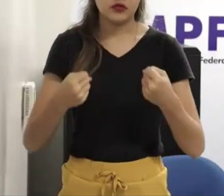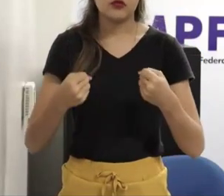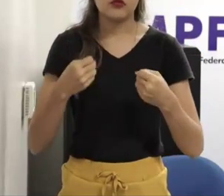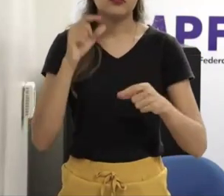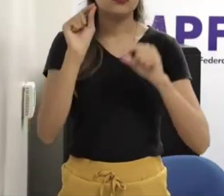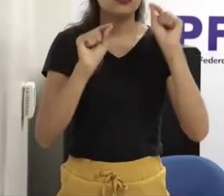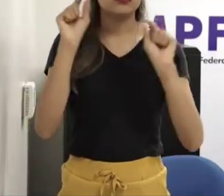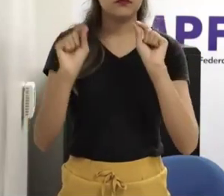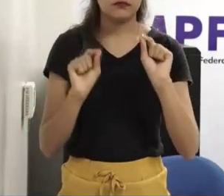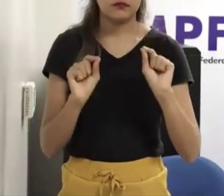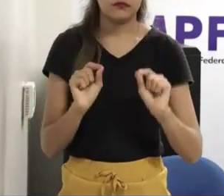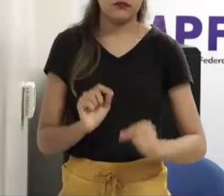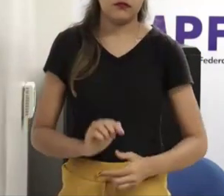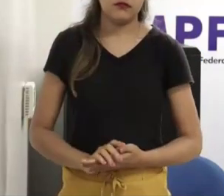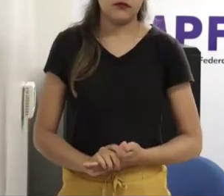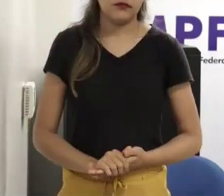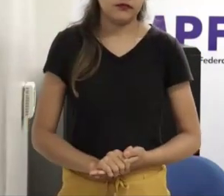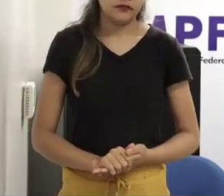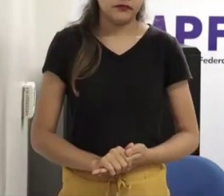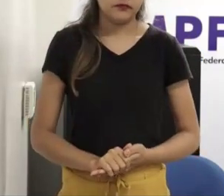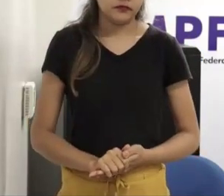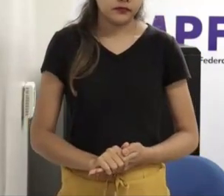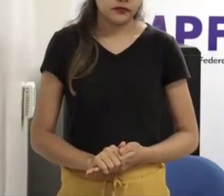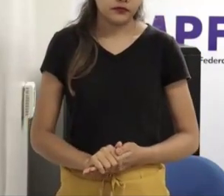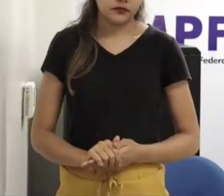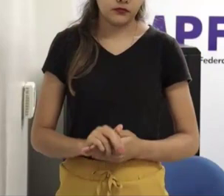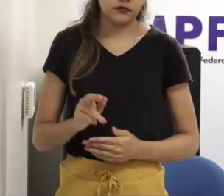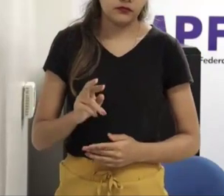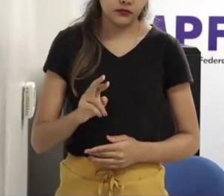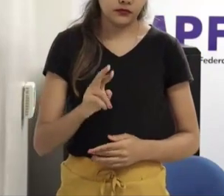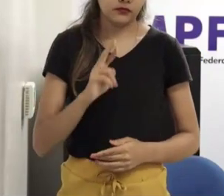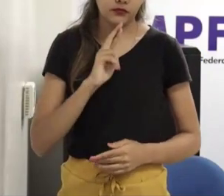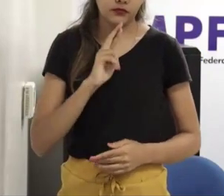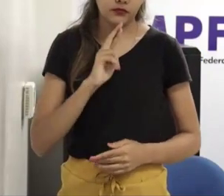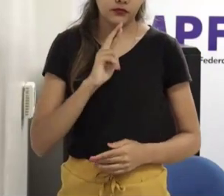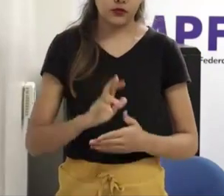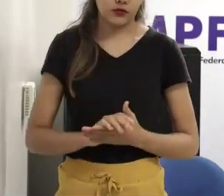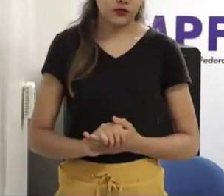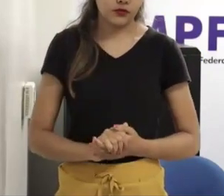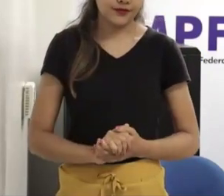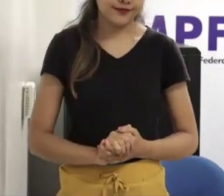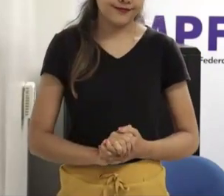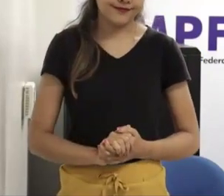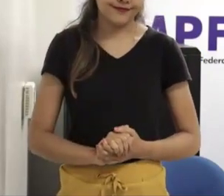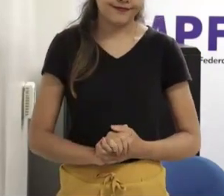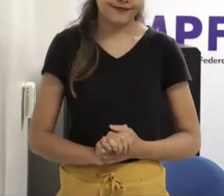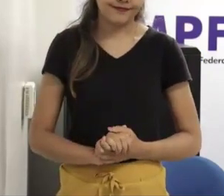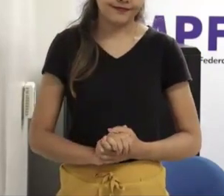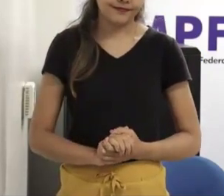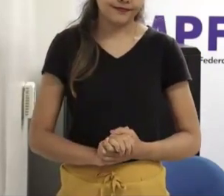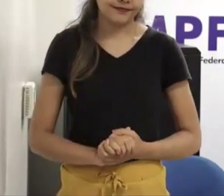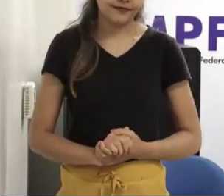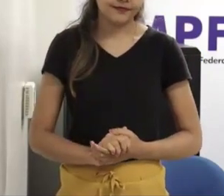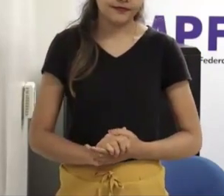Novamente, né, eu fico até com medo de, em tempos atuais, as pessoas ficarem fazendo recortes e interpretações